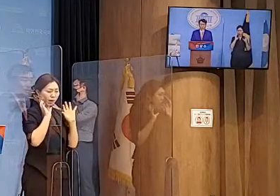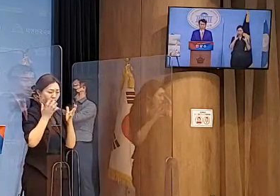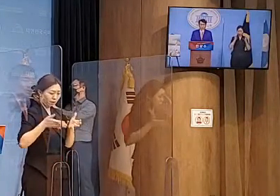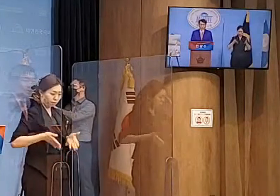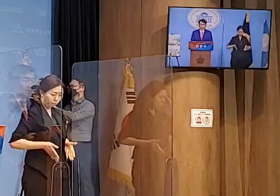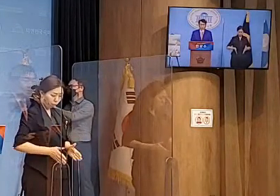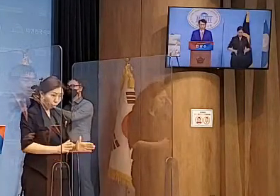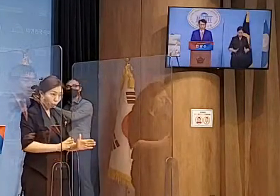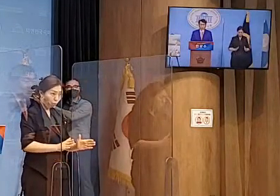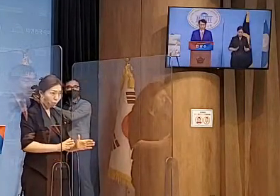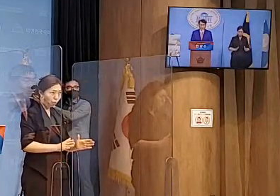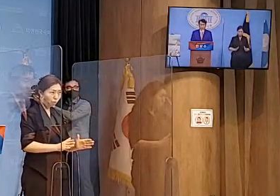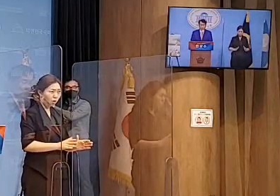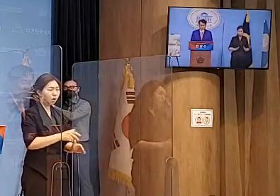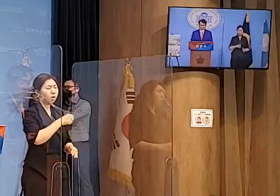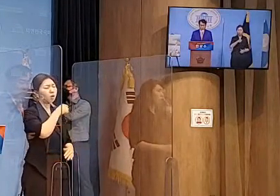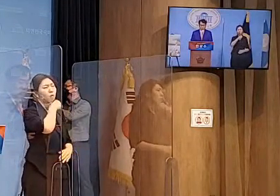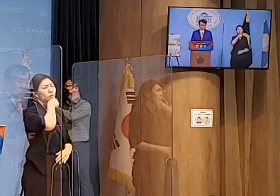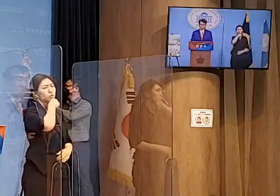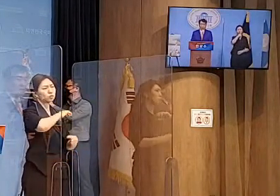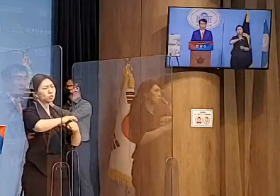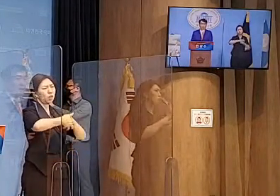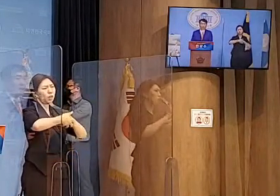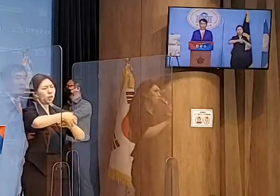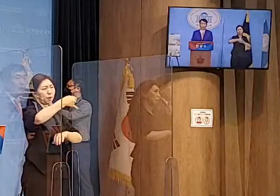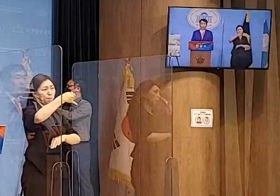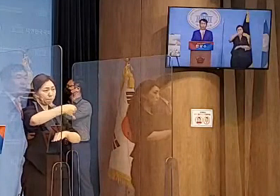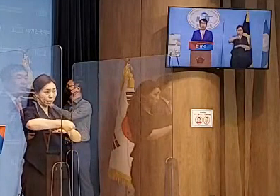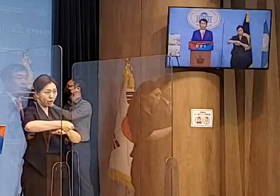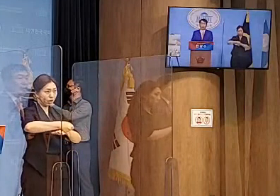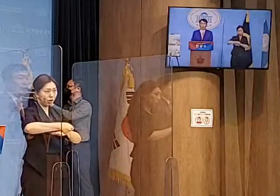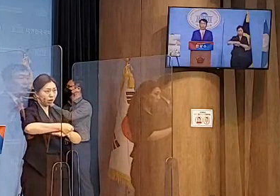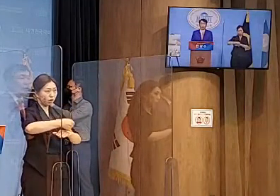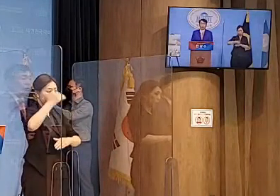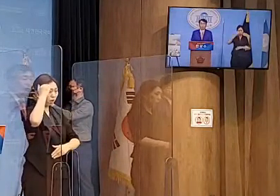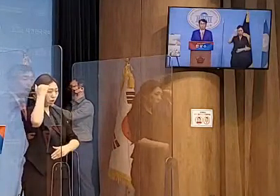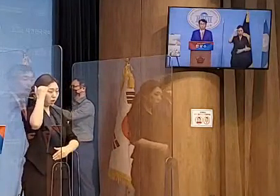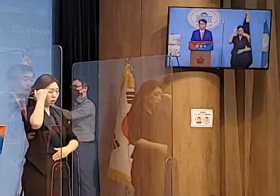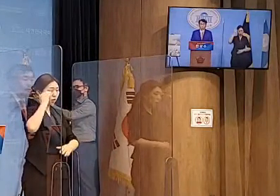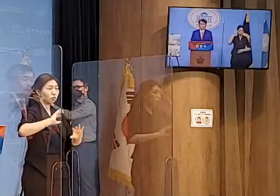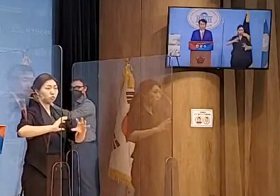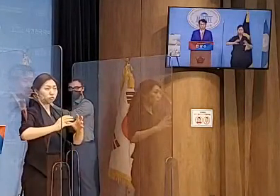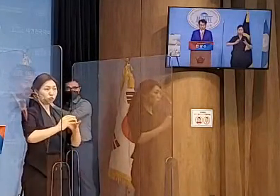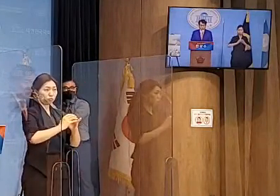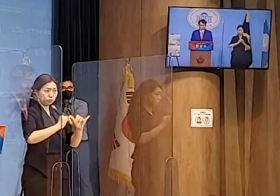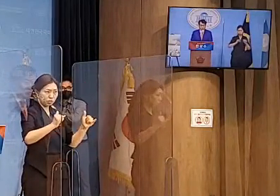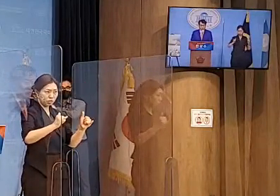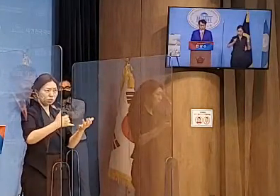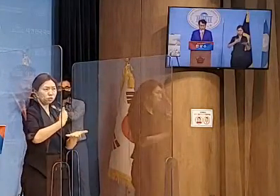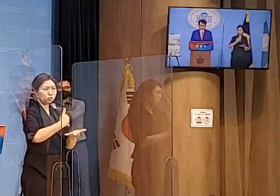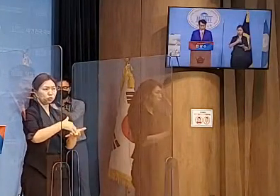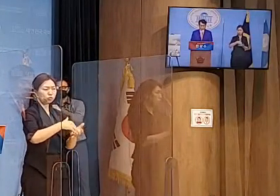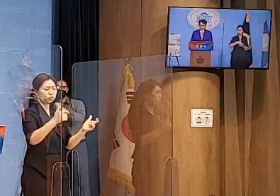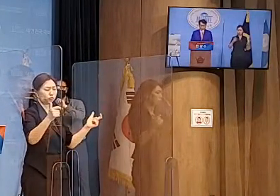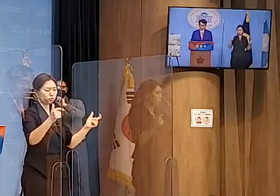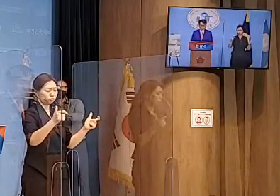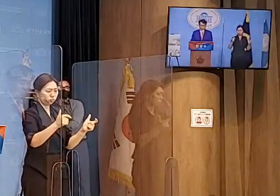세계 최하위이며 대한민국의 인구가 줄기 시작했습니다.